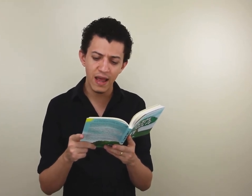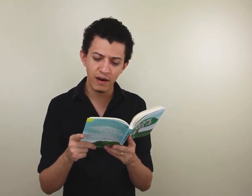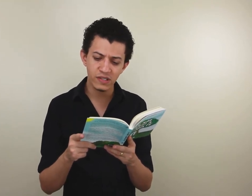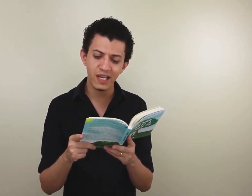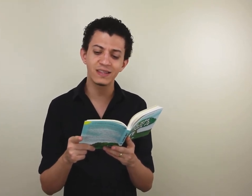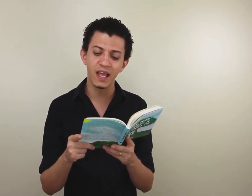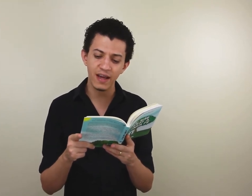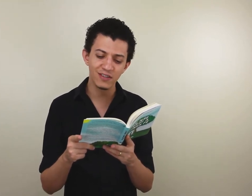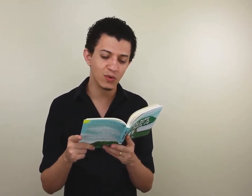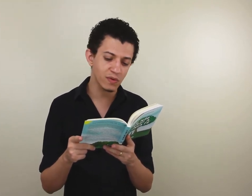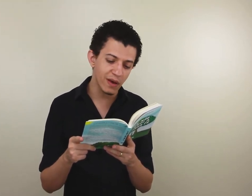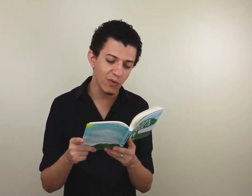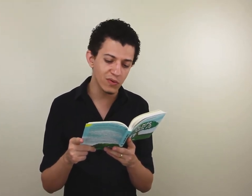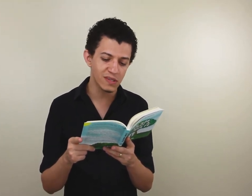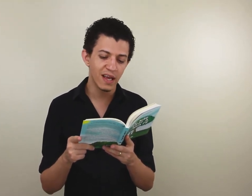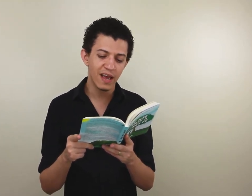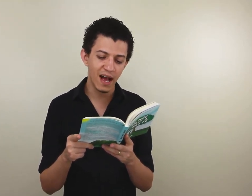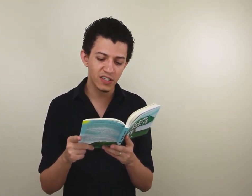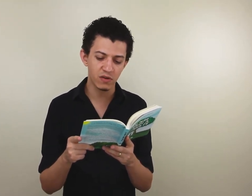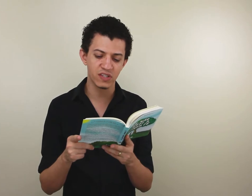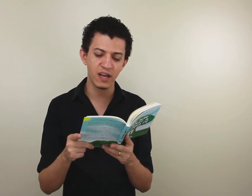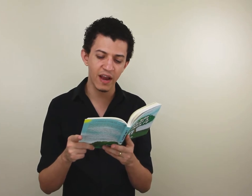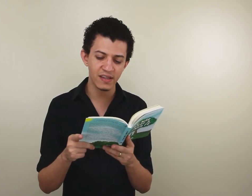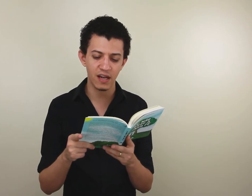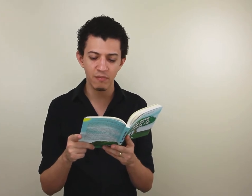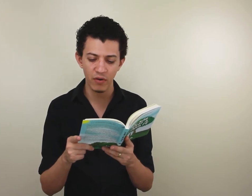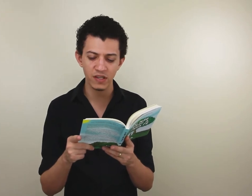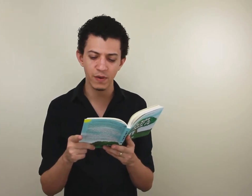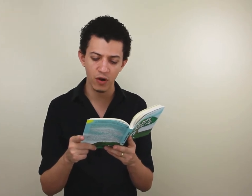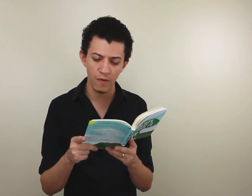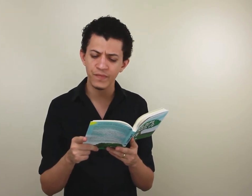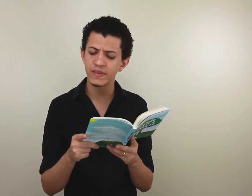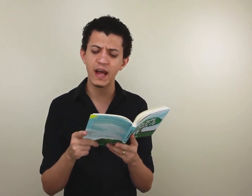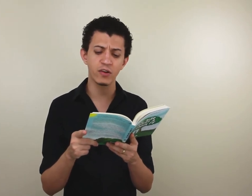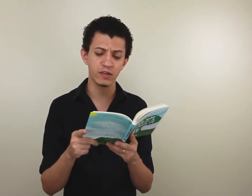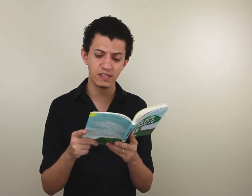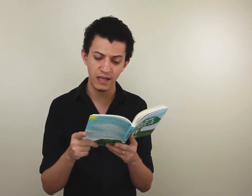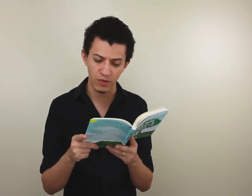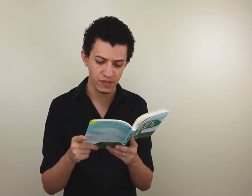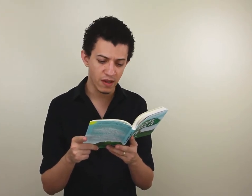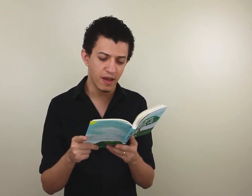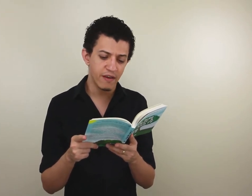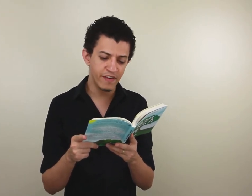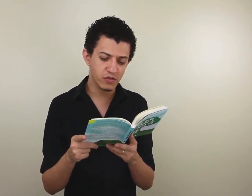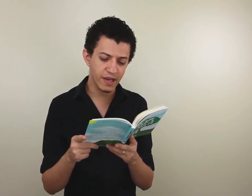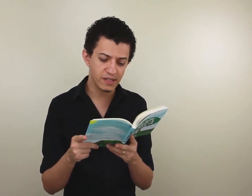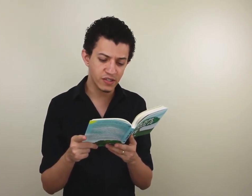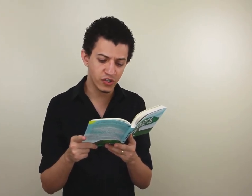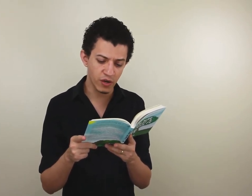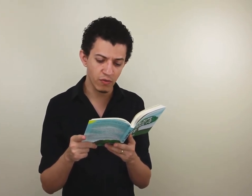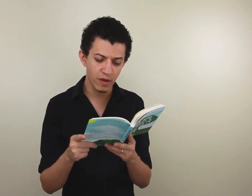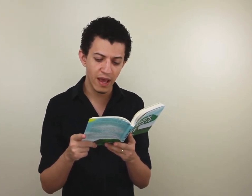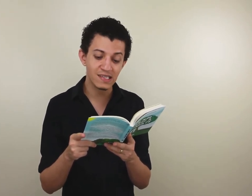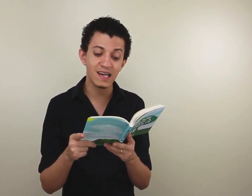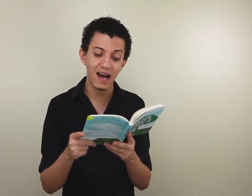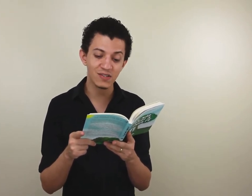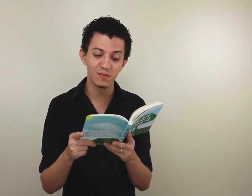leram centenas de conteúdos e artigos em inglês, alemão e espanhol, dentre outras línguas, visto que existiam escassos